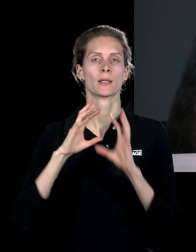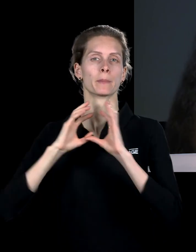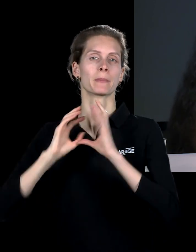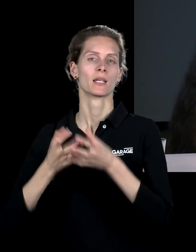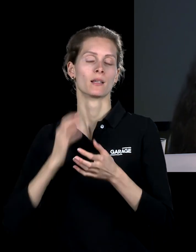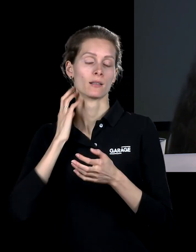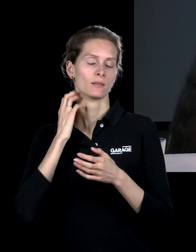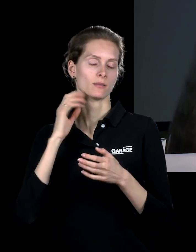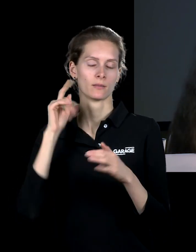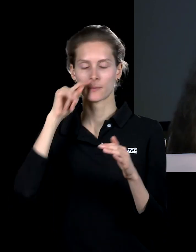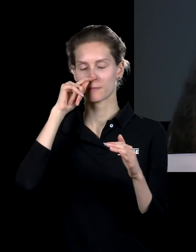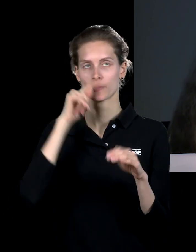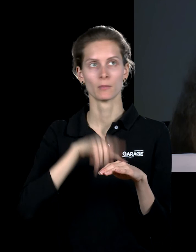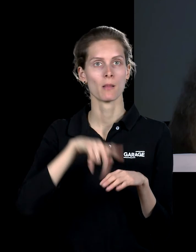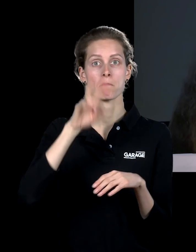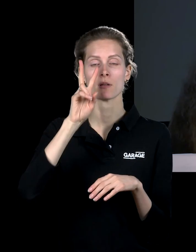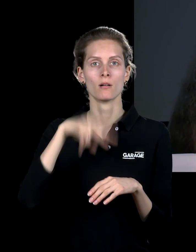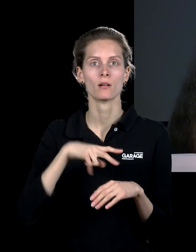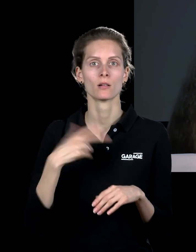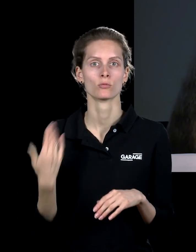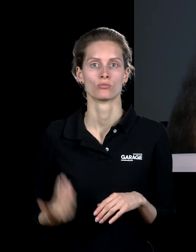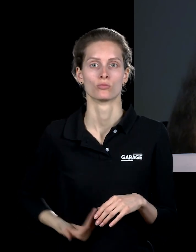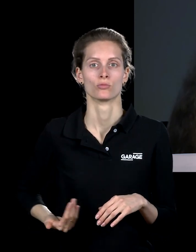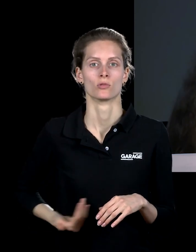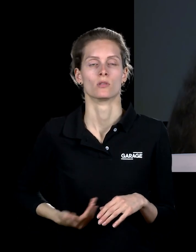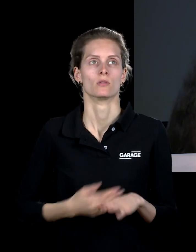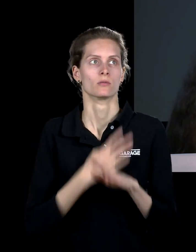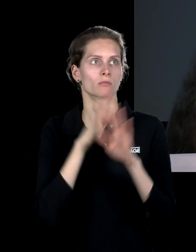где все какое-то запустение,